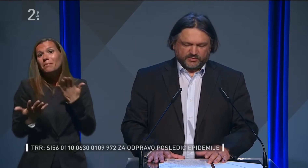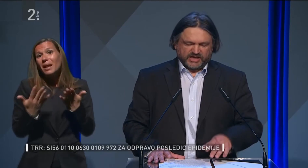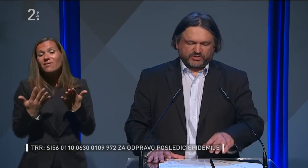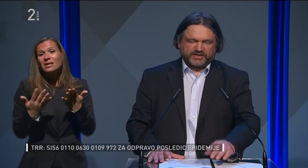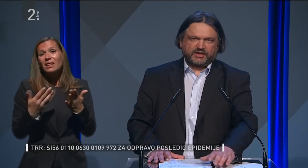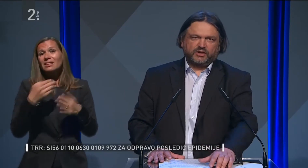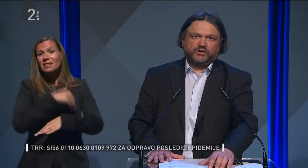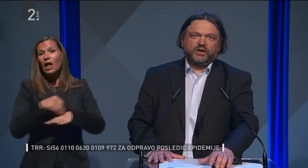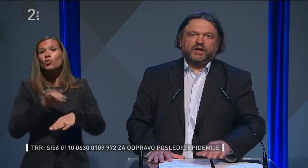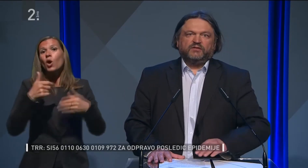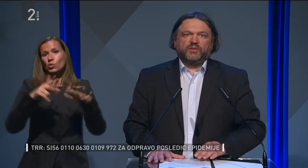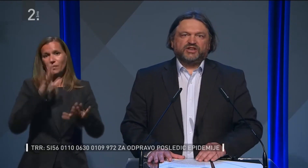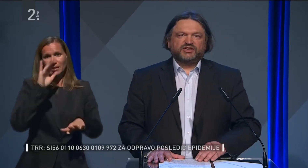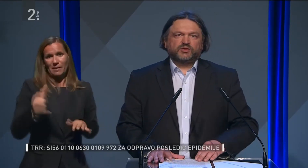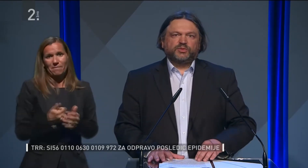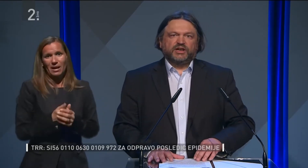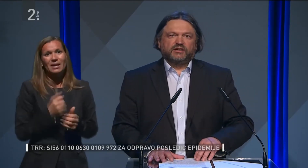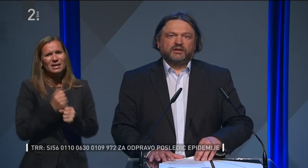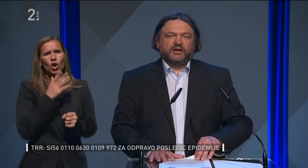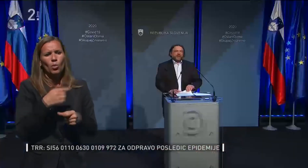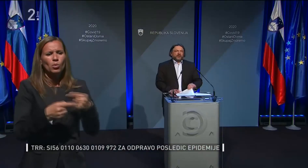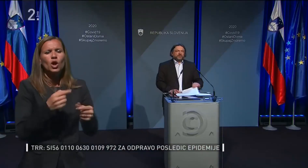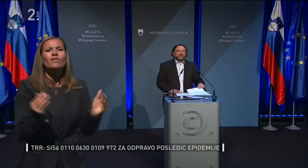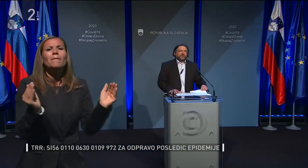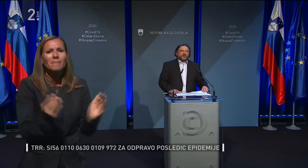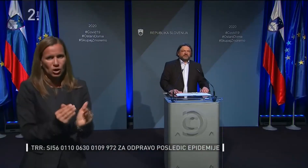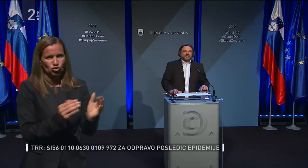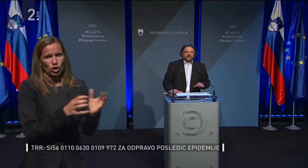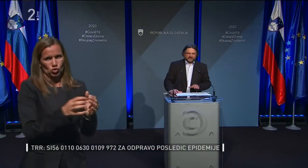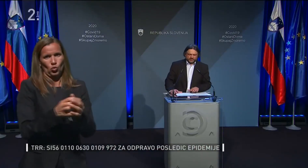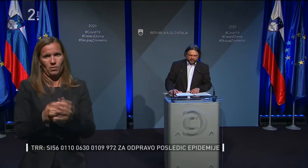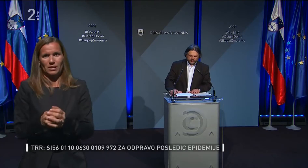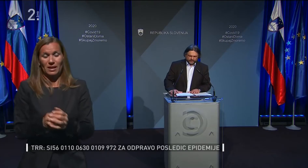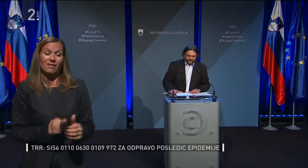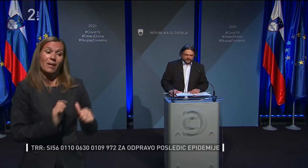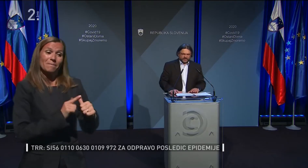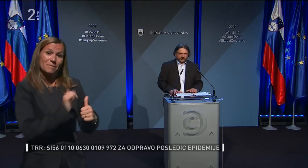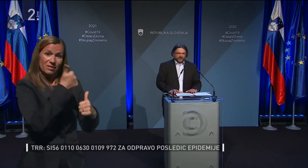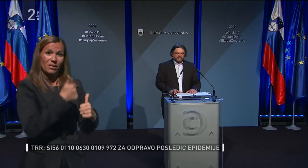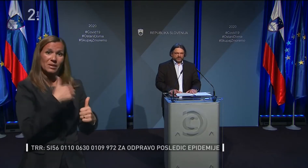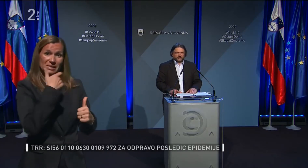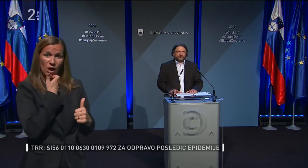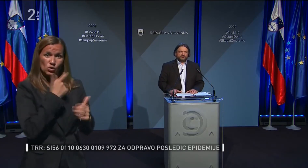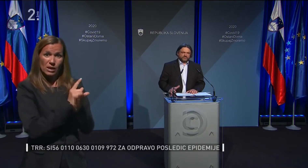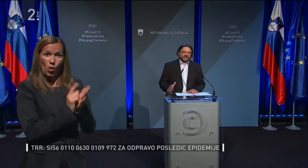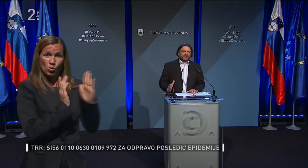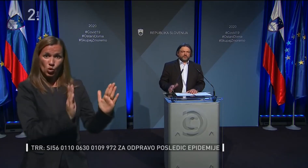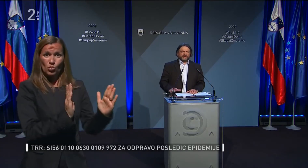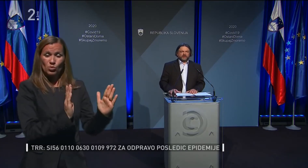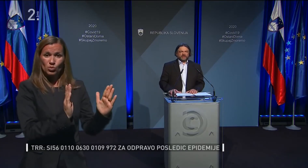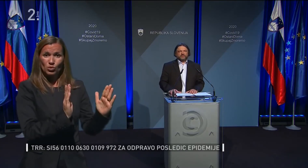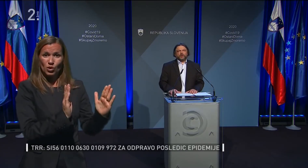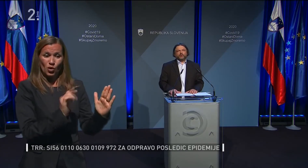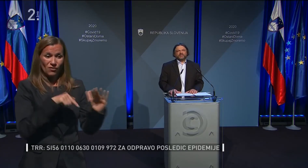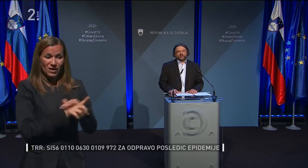Delo bi naj potekalo v manjših skupinah. Torej v prvem starostnem obdobju bi to naj bilo, v teh